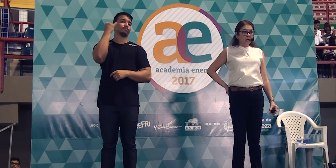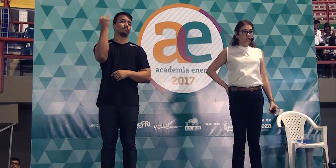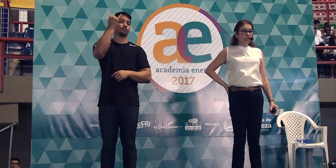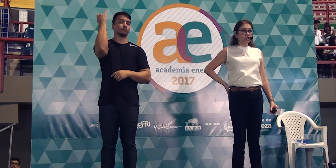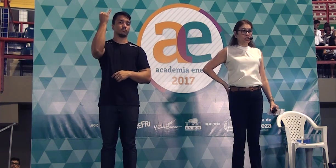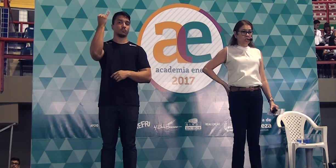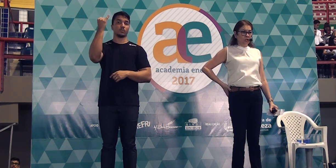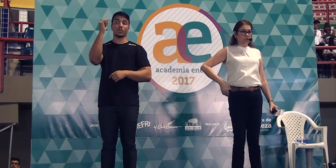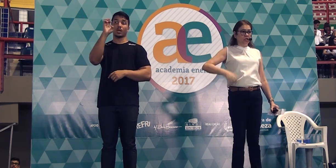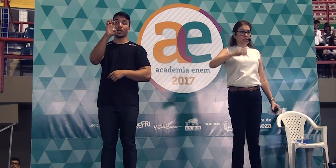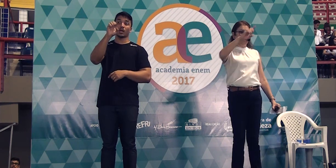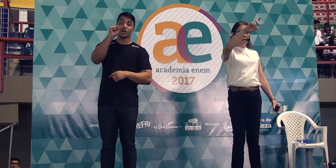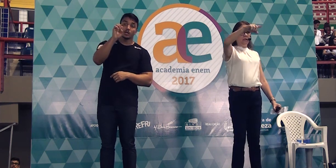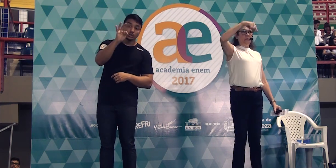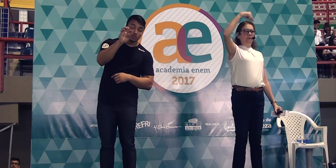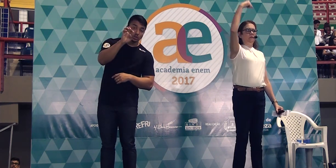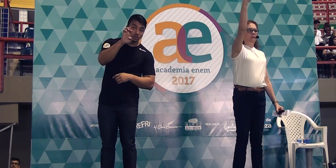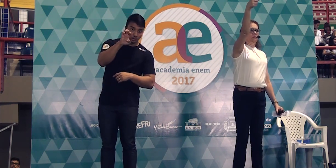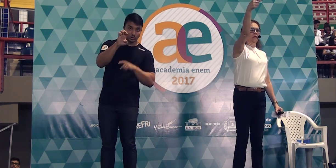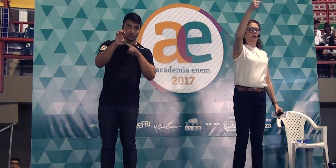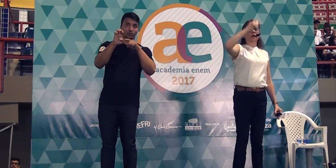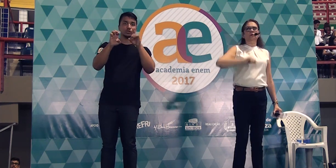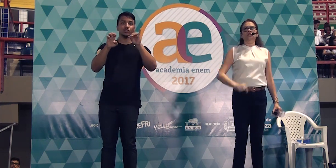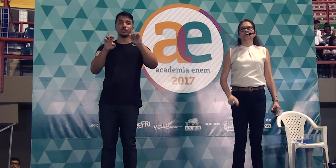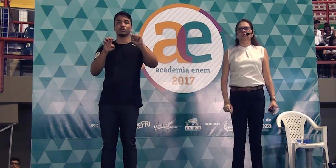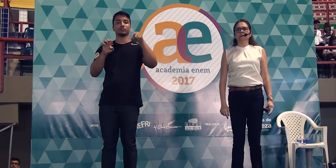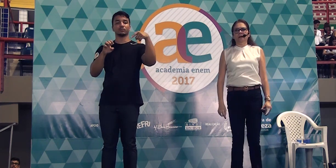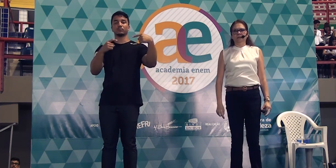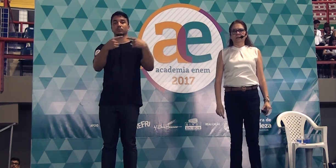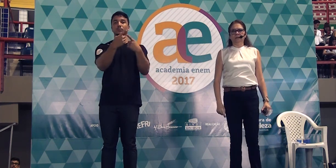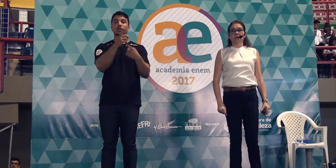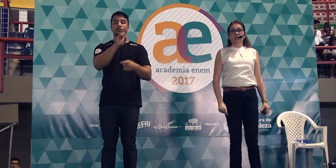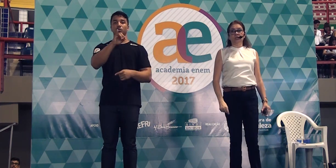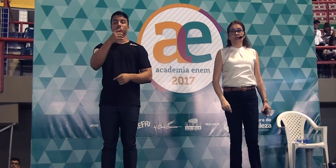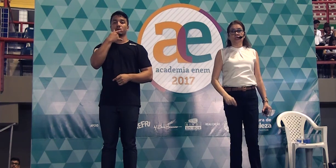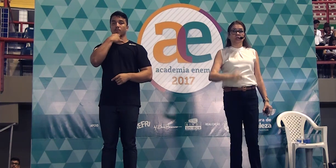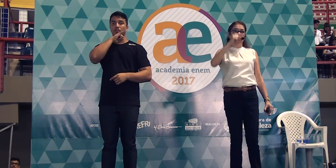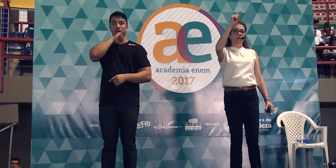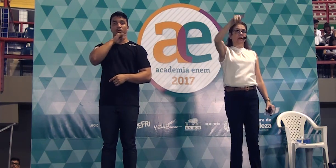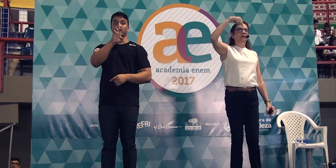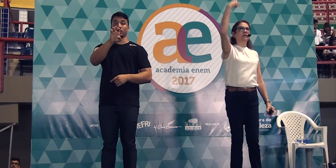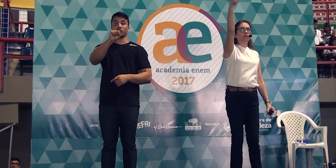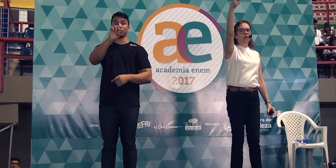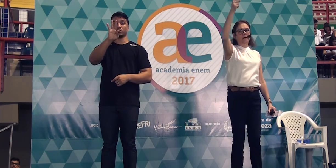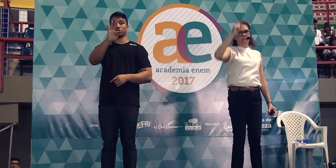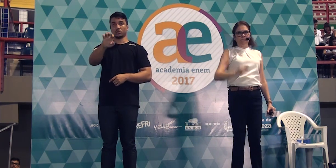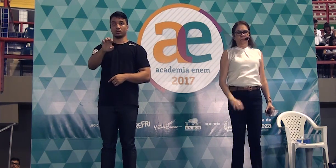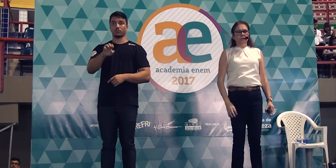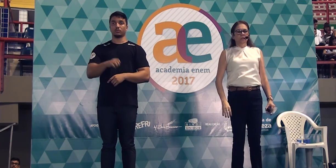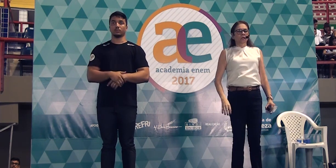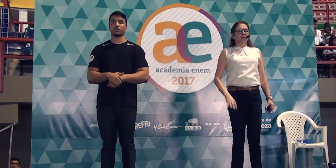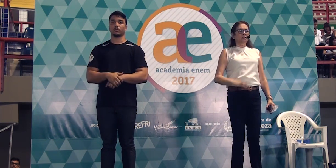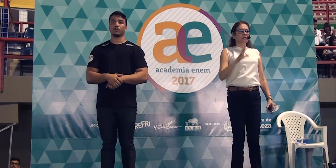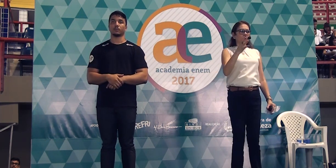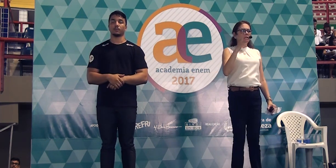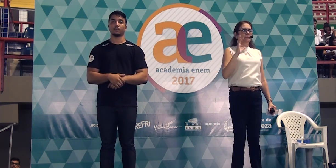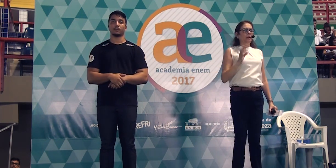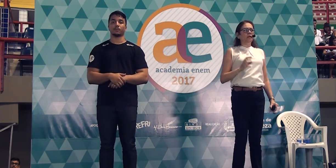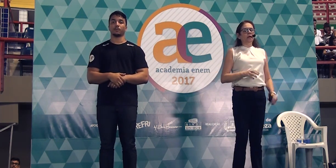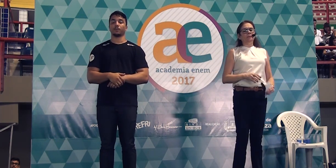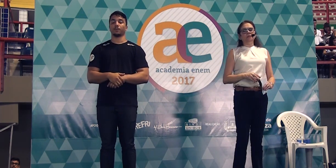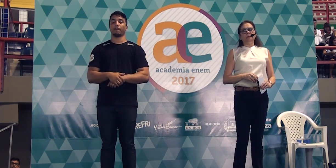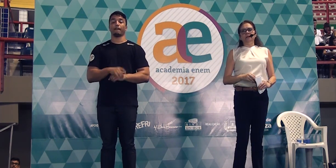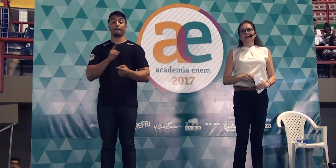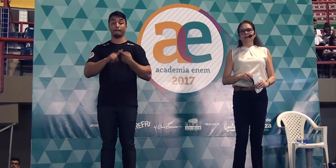este dia é o dia dos pais este que ainda vai chegar existe